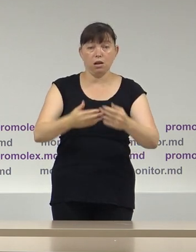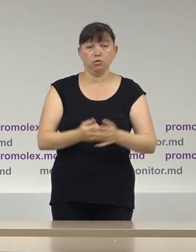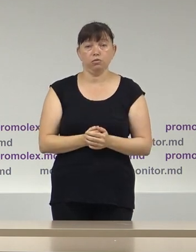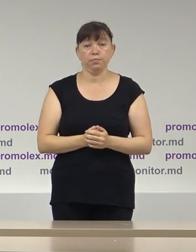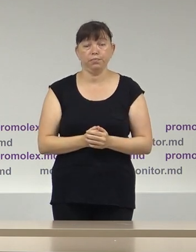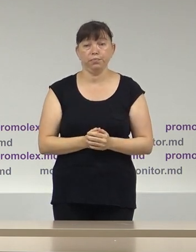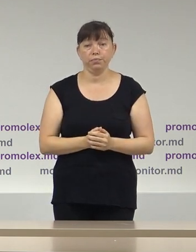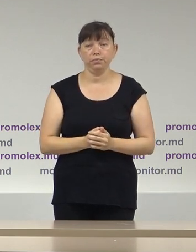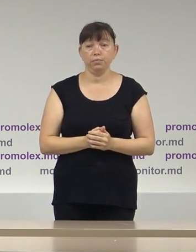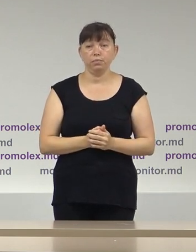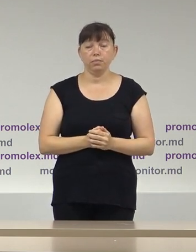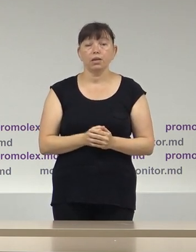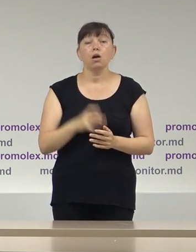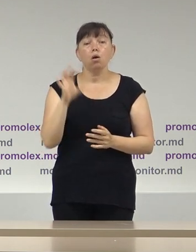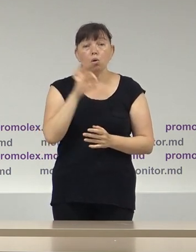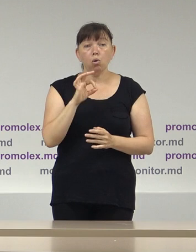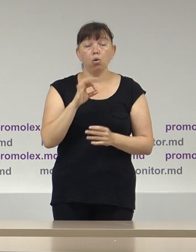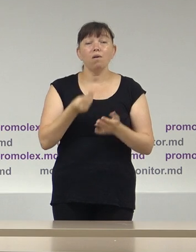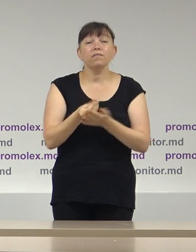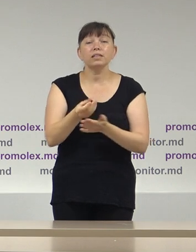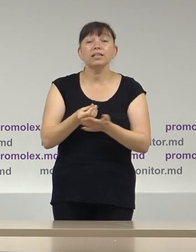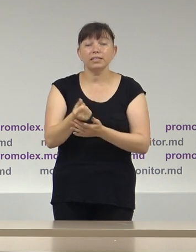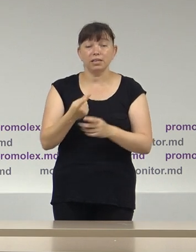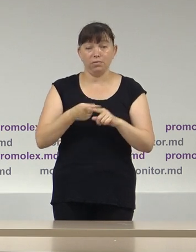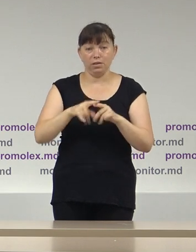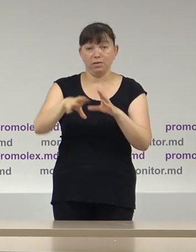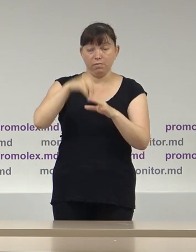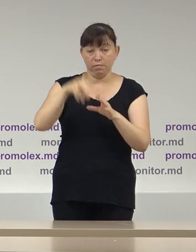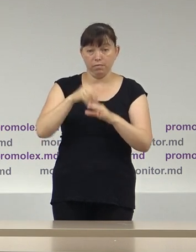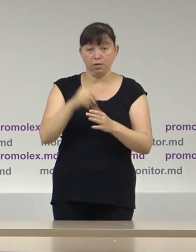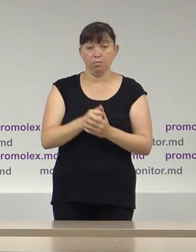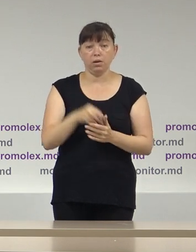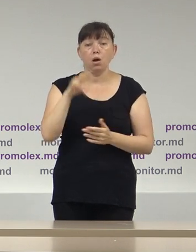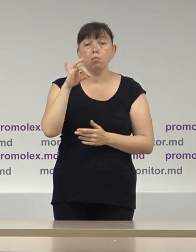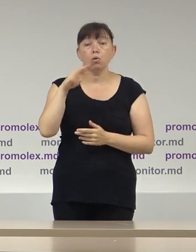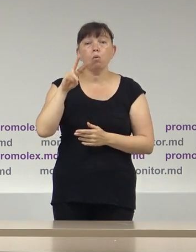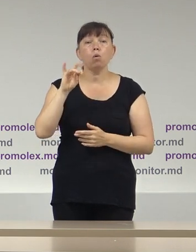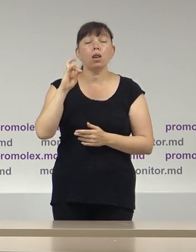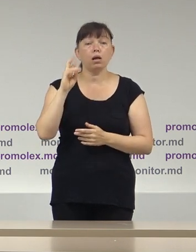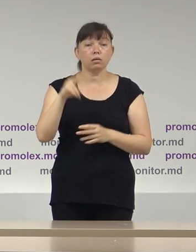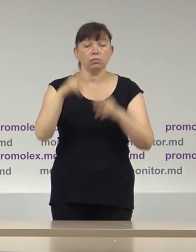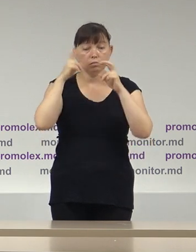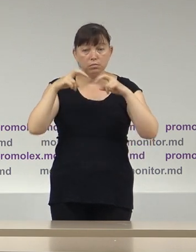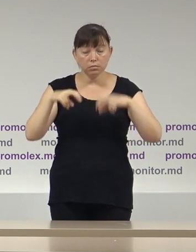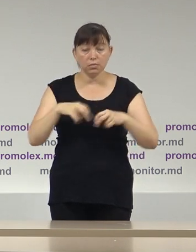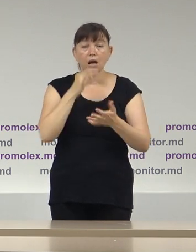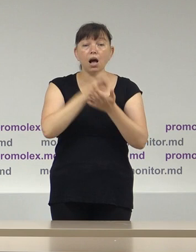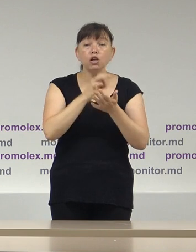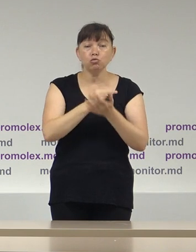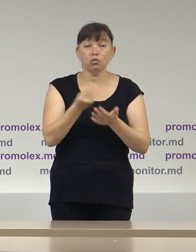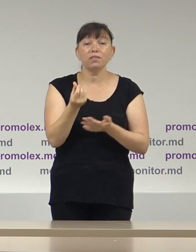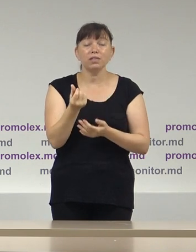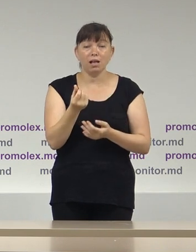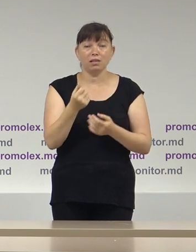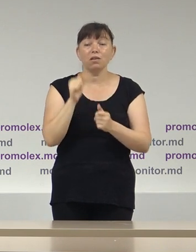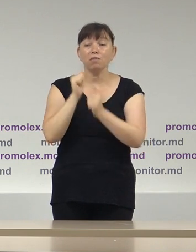electorală. Cu privire la finanțarea campaniei, Promolex a analizat raportarea financiară